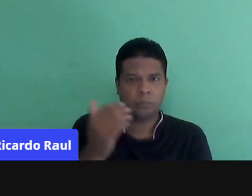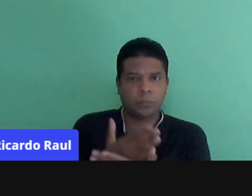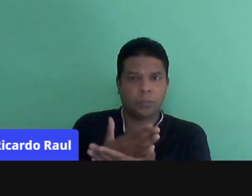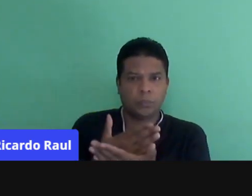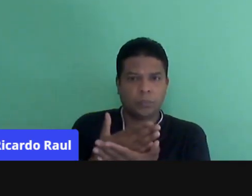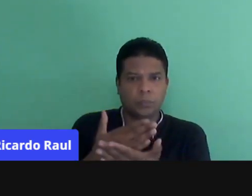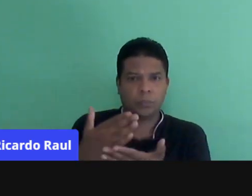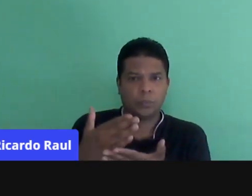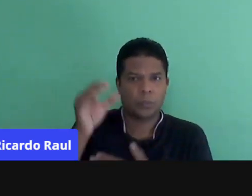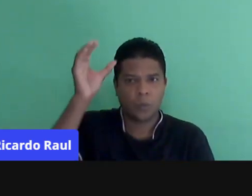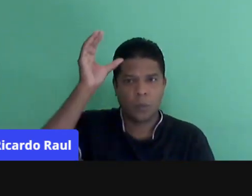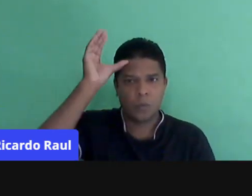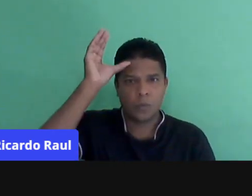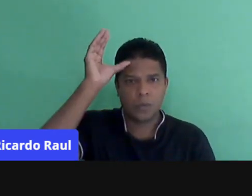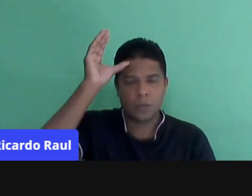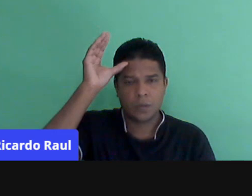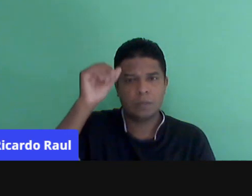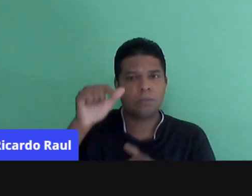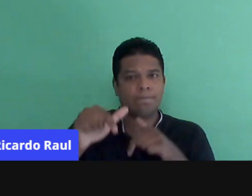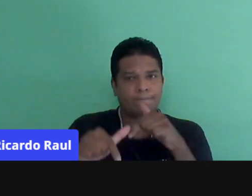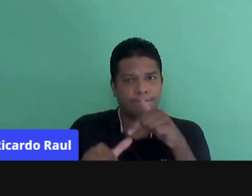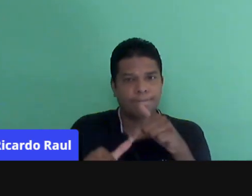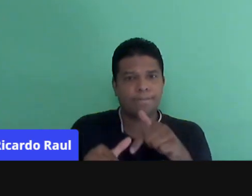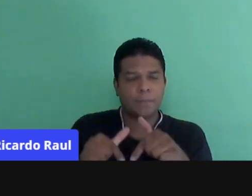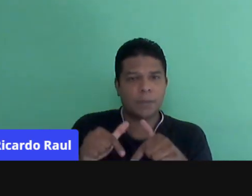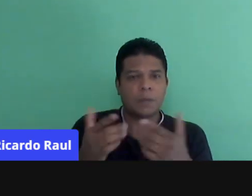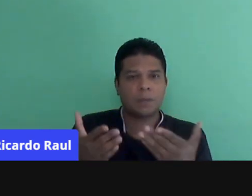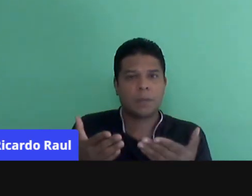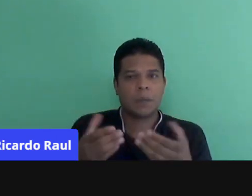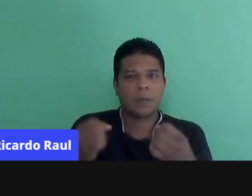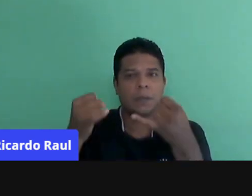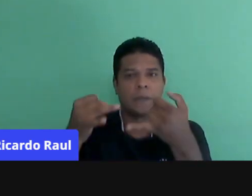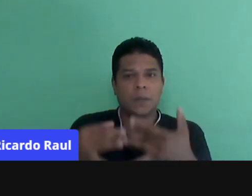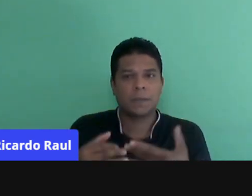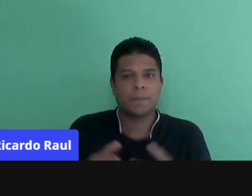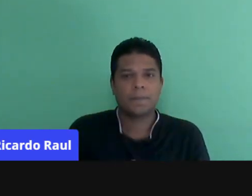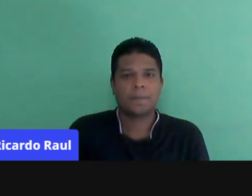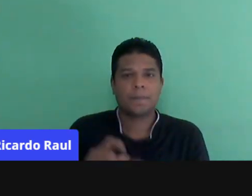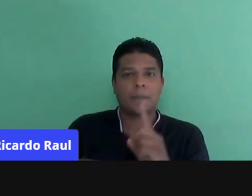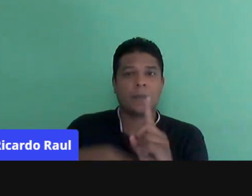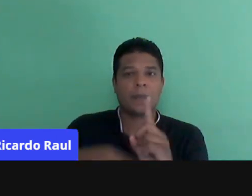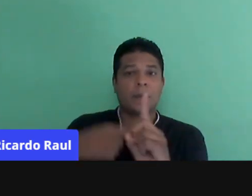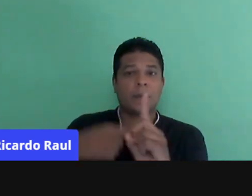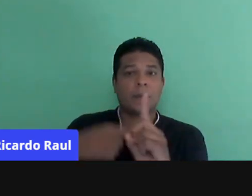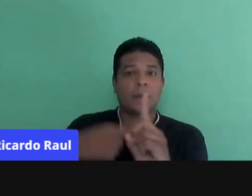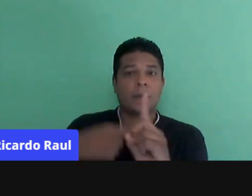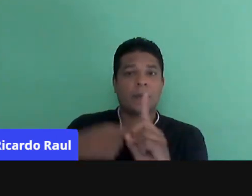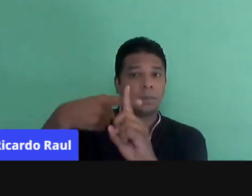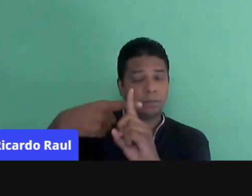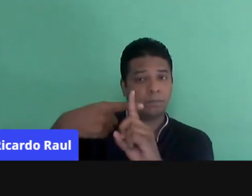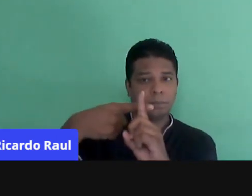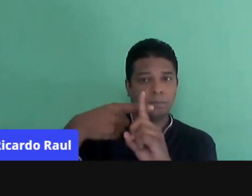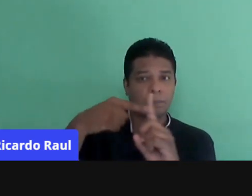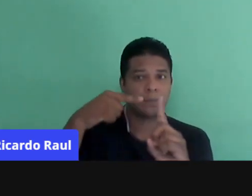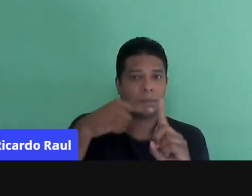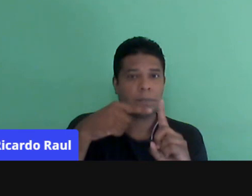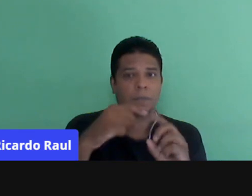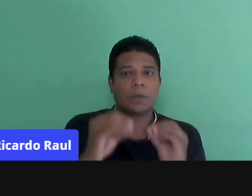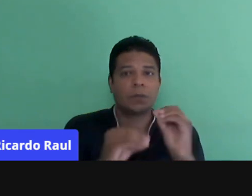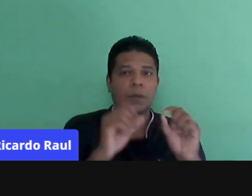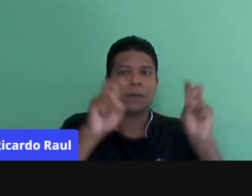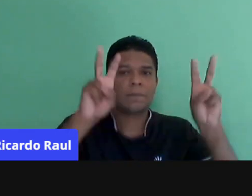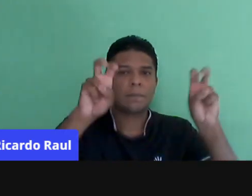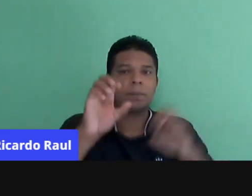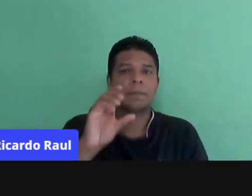iniciamos pelo conceito. Eu vou trabalhar uma aula sobre adição. O que eu faço? Eu trago um conceito da